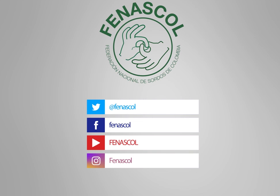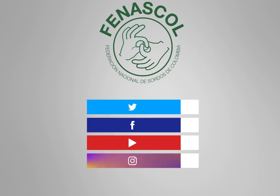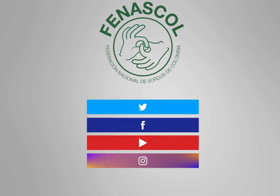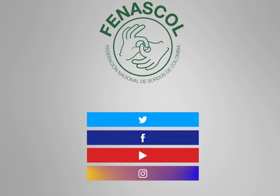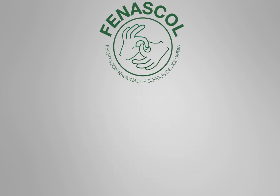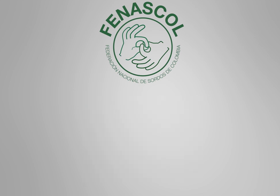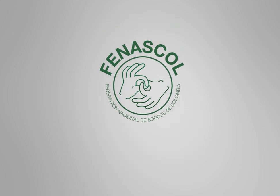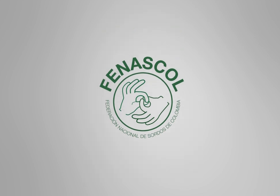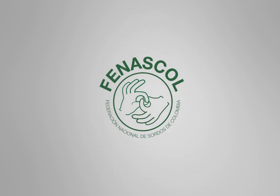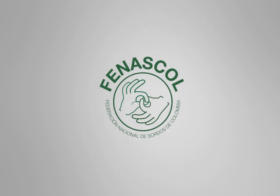un saludo y un saludo